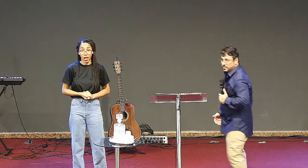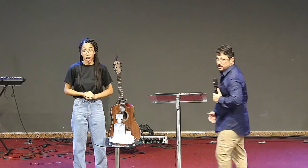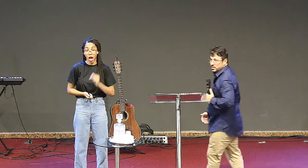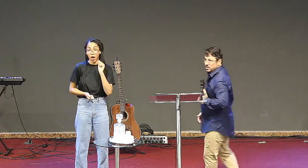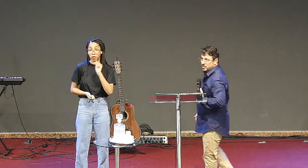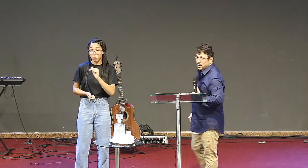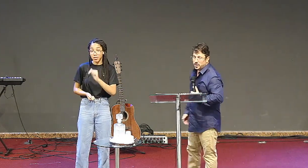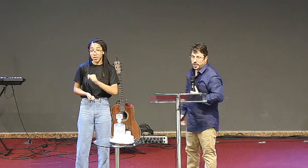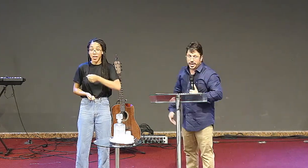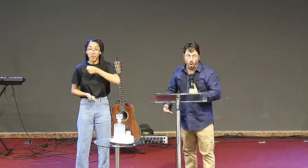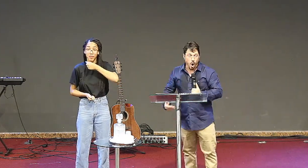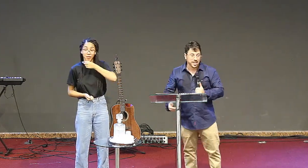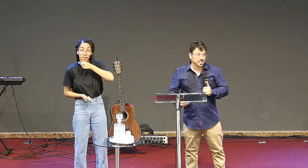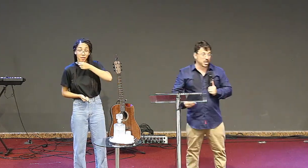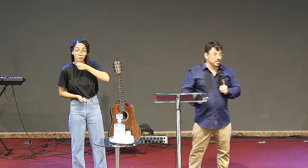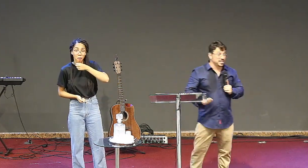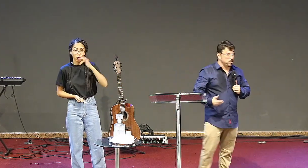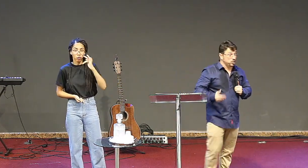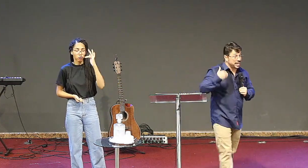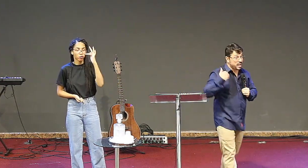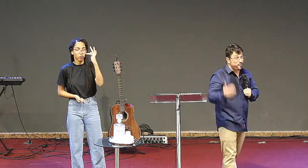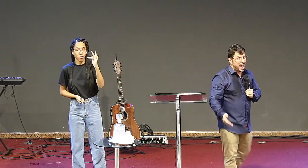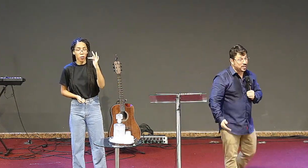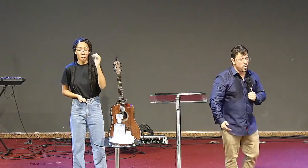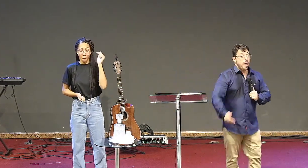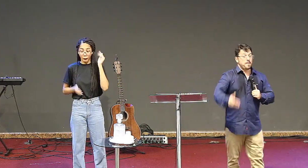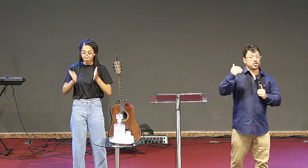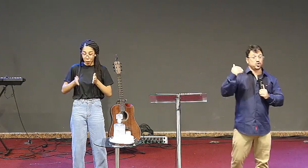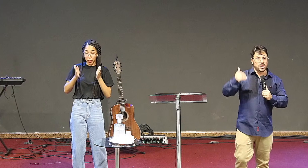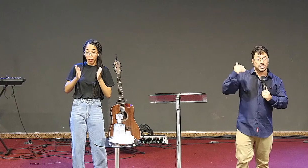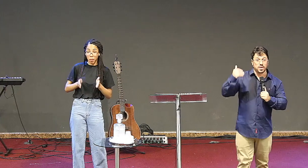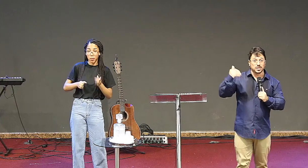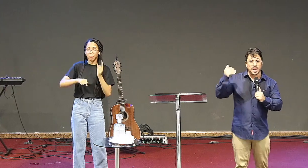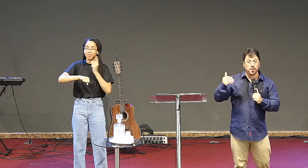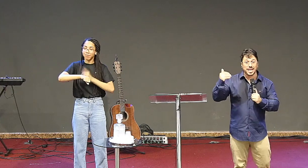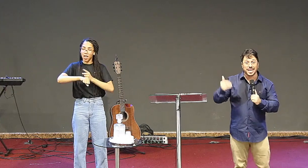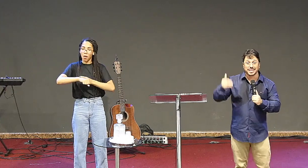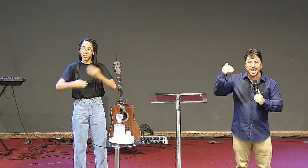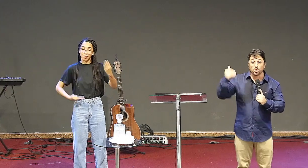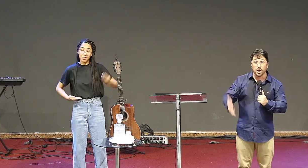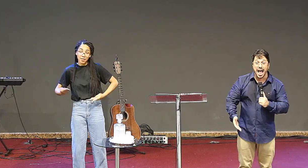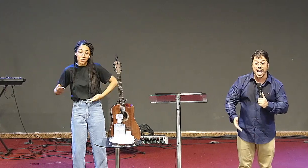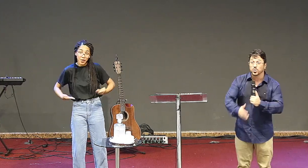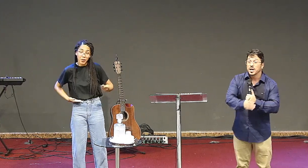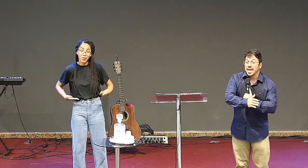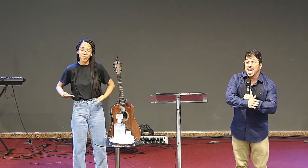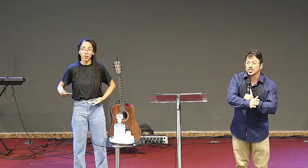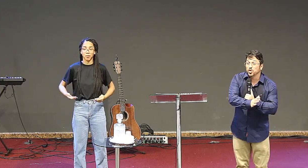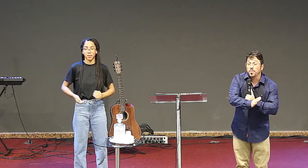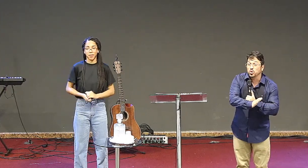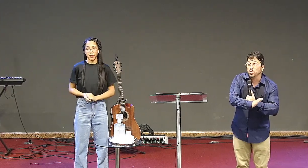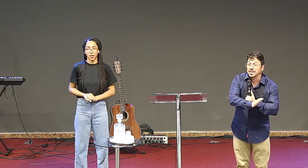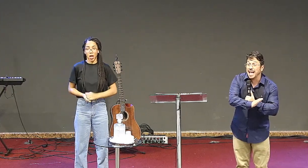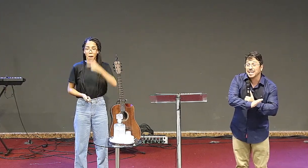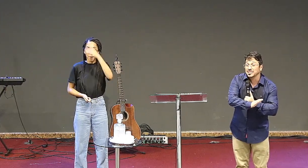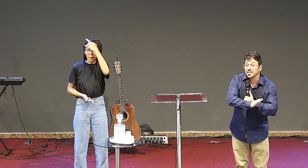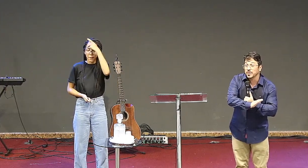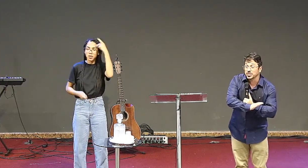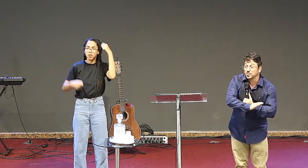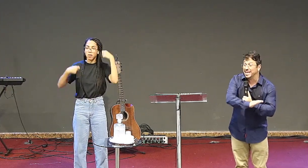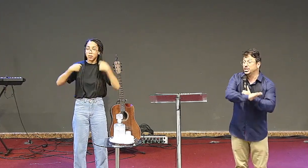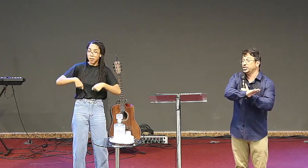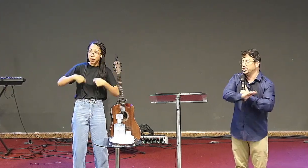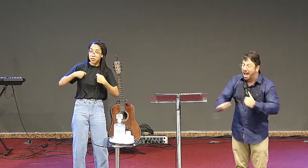e coisas que você podia ter feito pessoas que você poderia ter tocado essa oportunidade